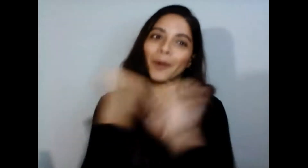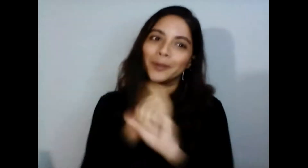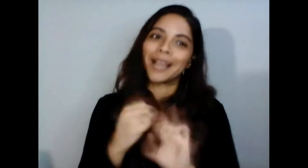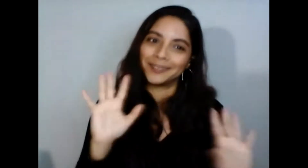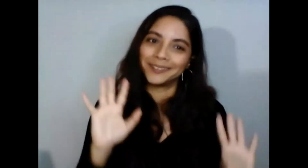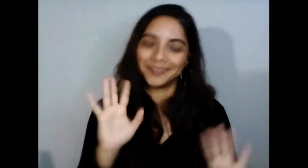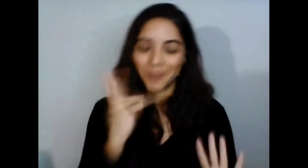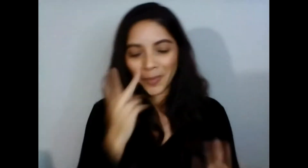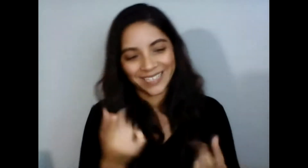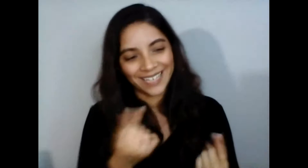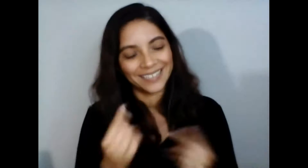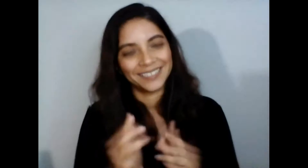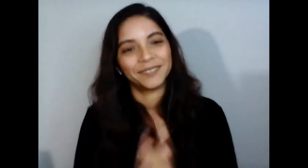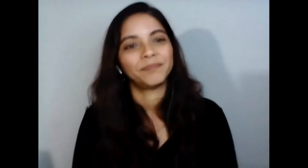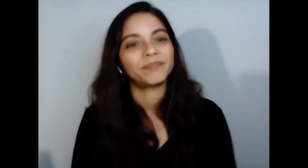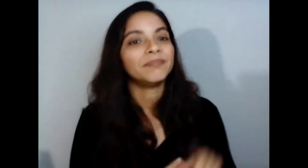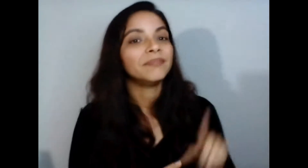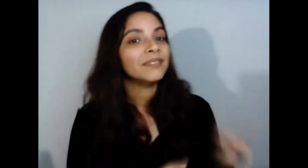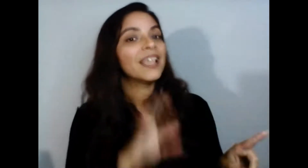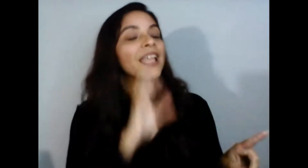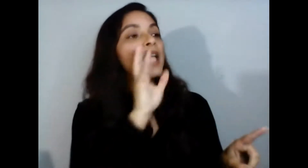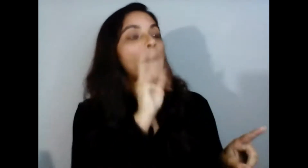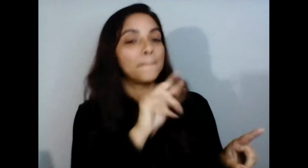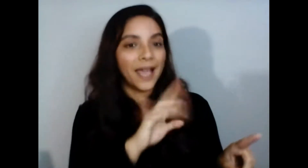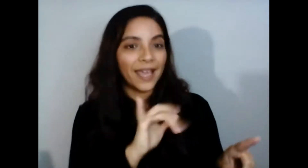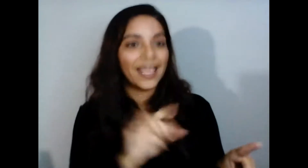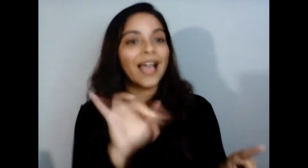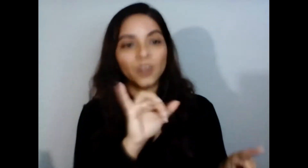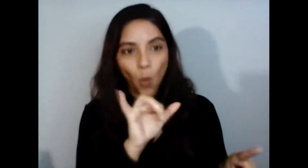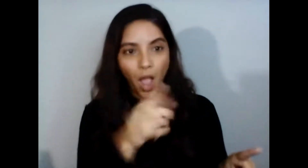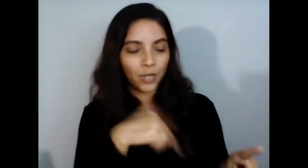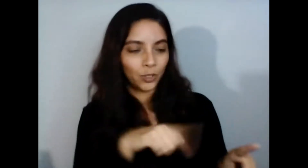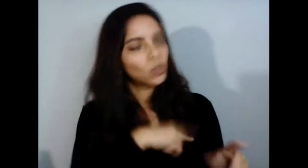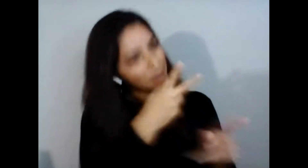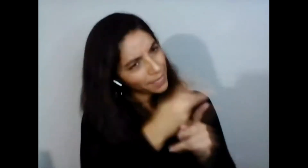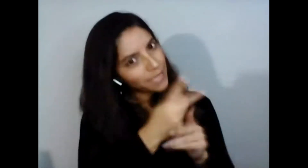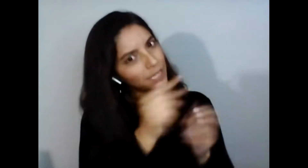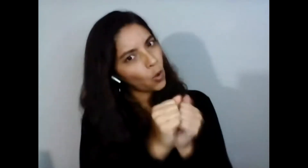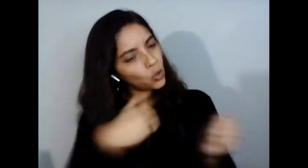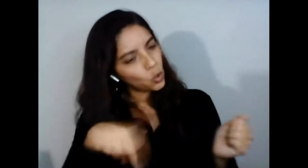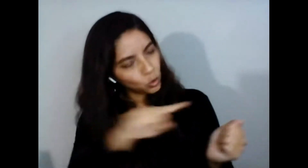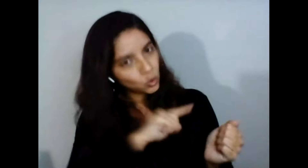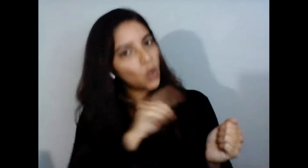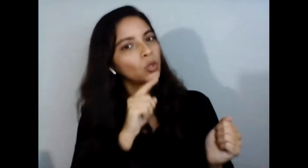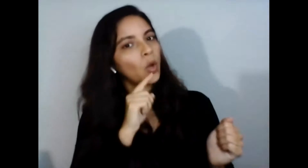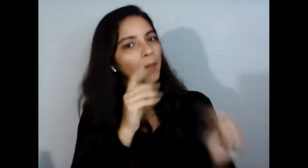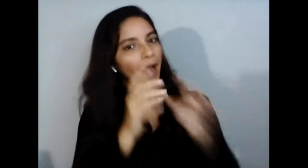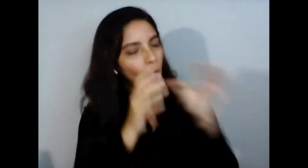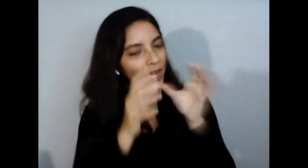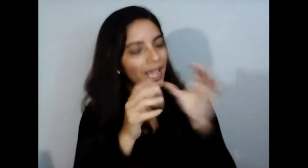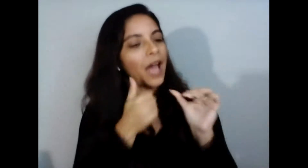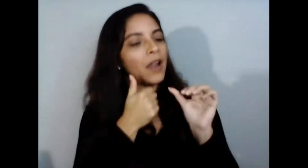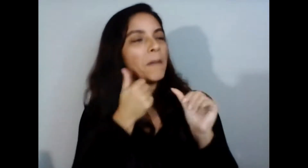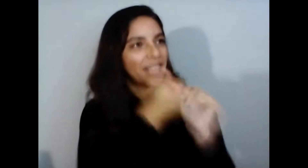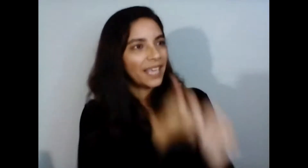y María le pedimos que también se mantenga en comunicación con el proyecto creemos en hacerles acompañamiento